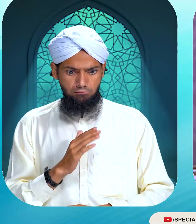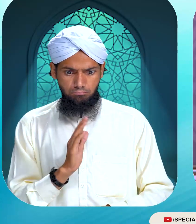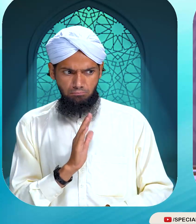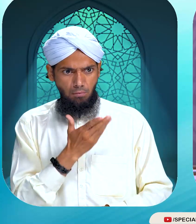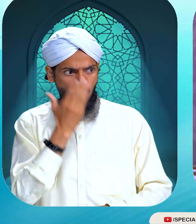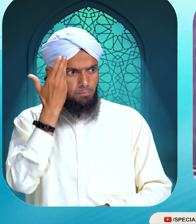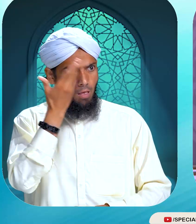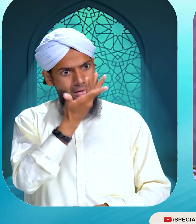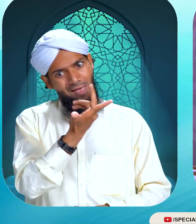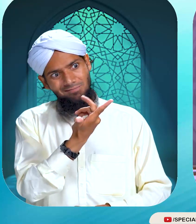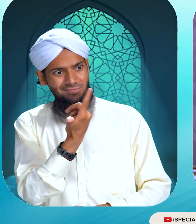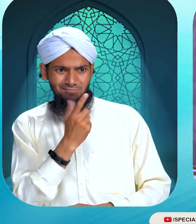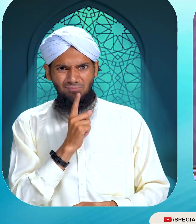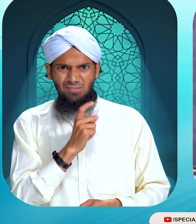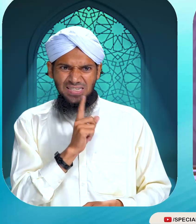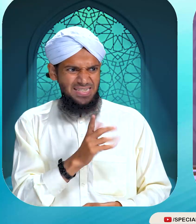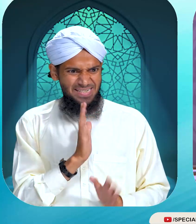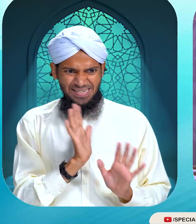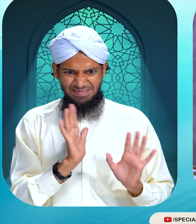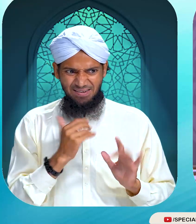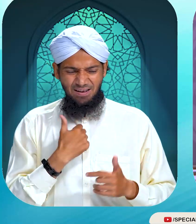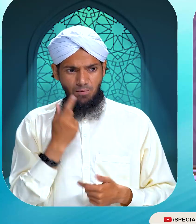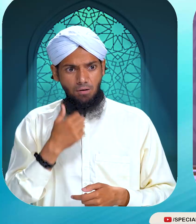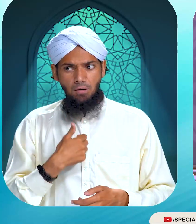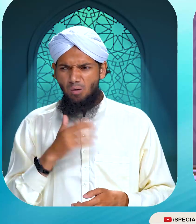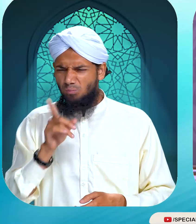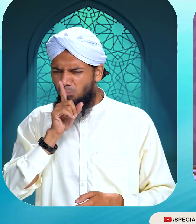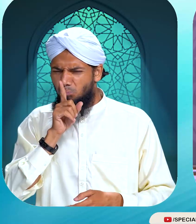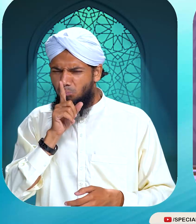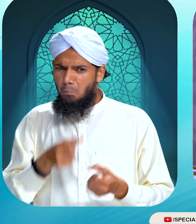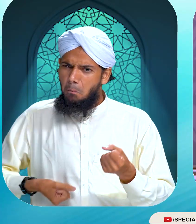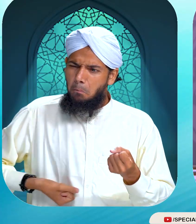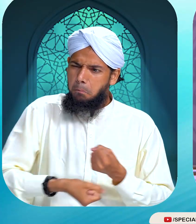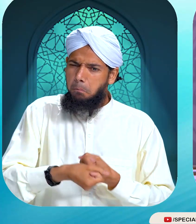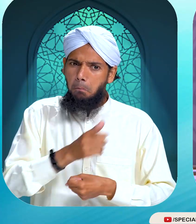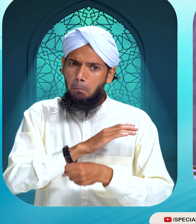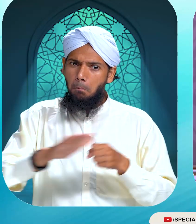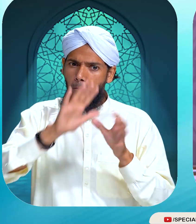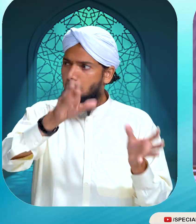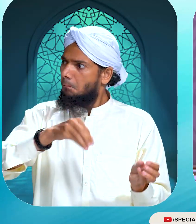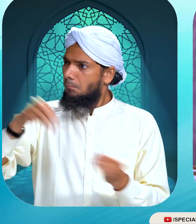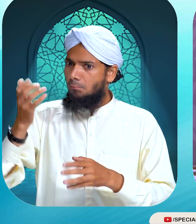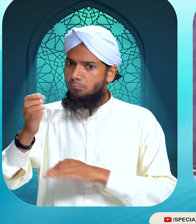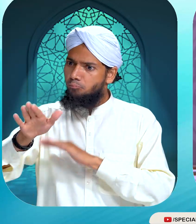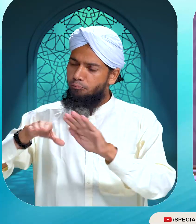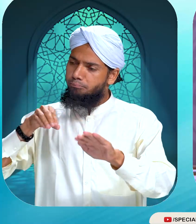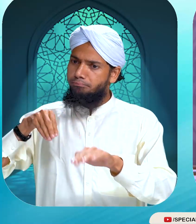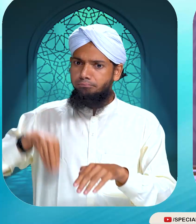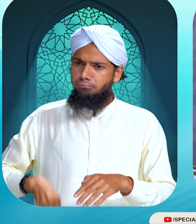رہے گا کہ اللہ کی بندی یہ کیسے ہو سکتا ہے اس کو مار دیتے ہیں کہیں راج دفنا دیں گے